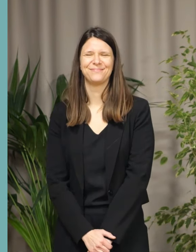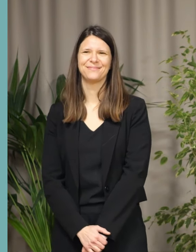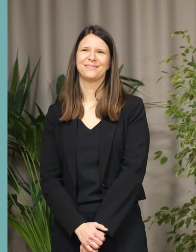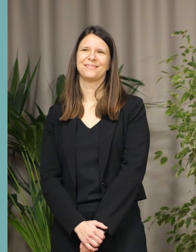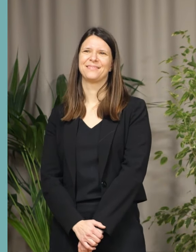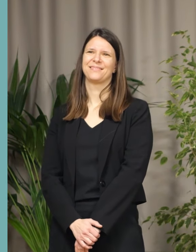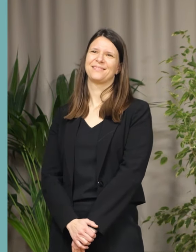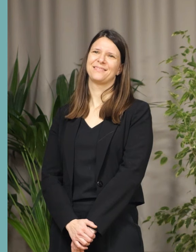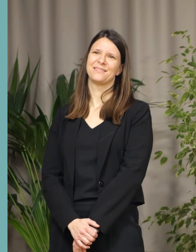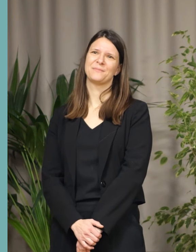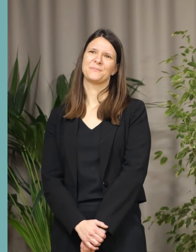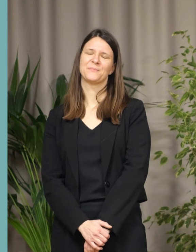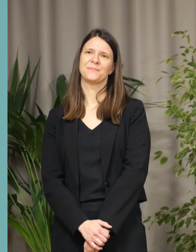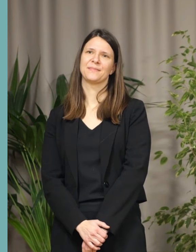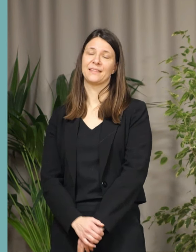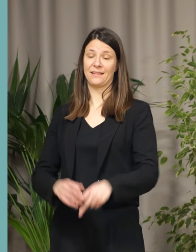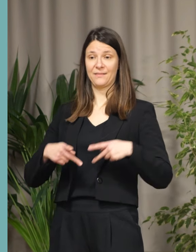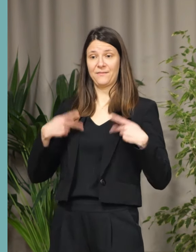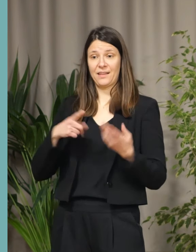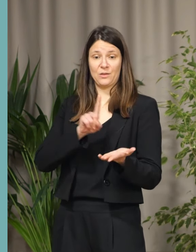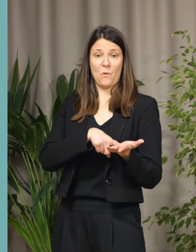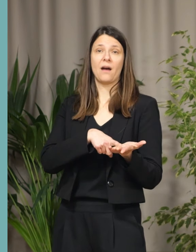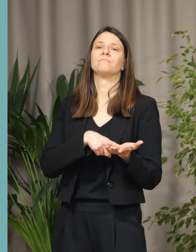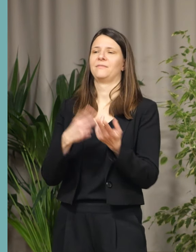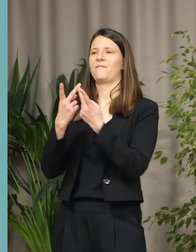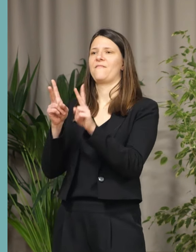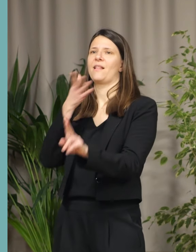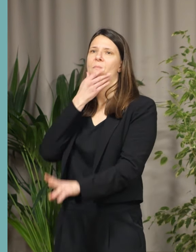La vie, la ville est belle quand la vie est un droit.